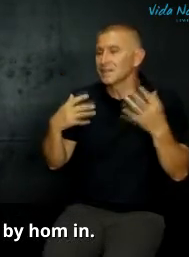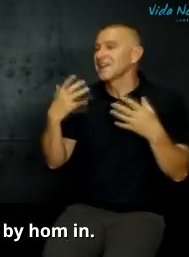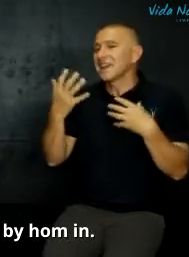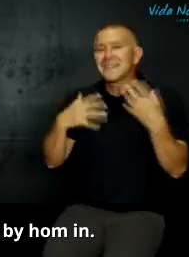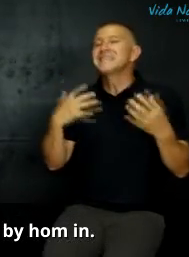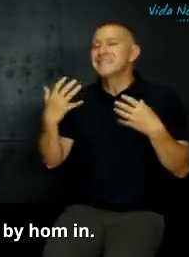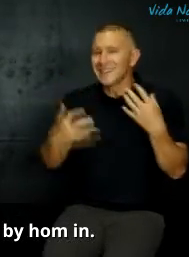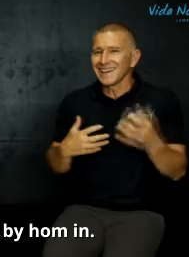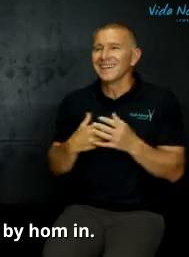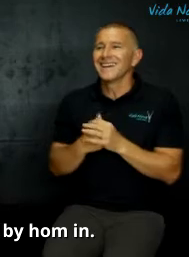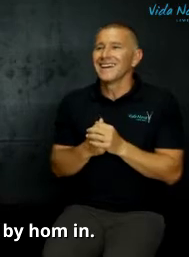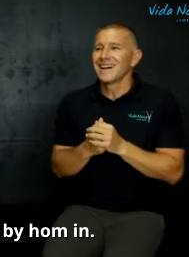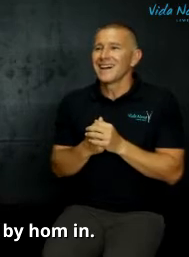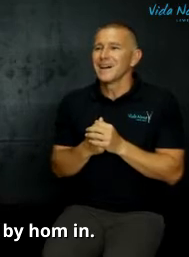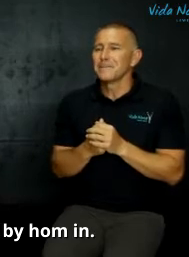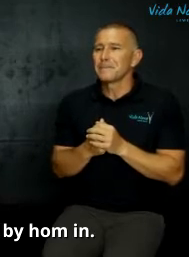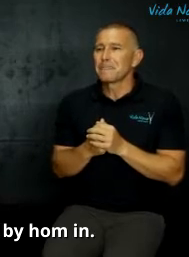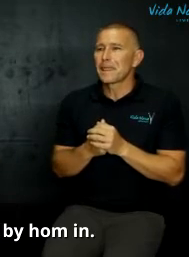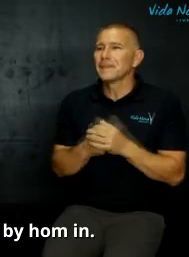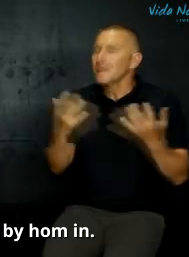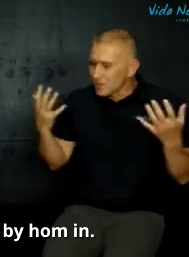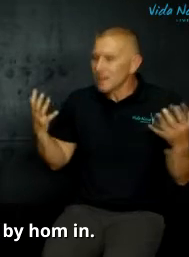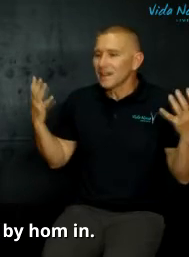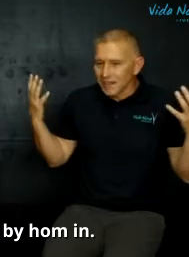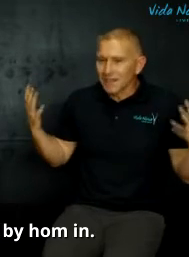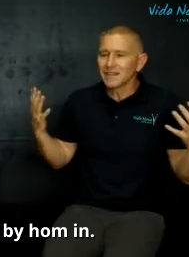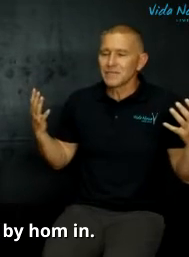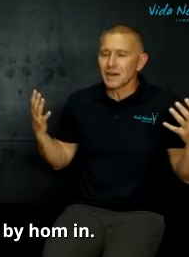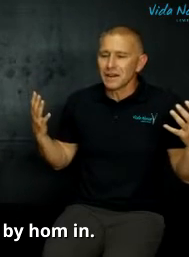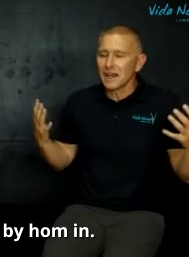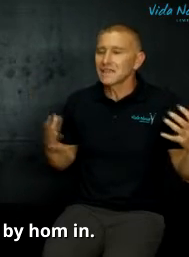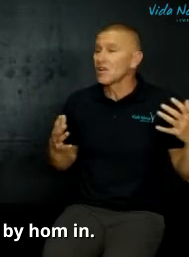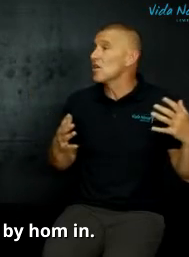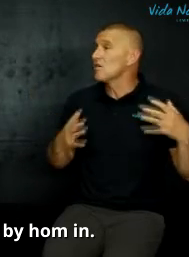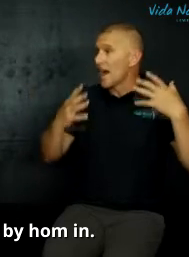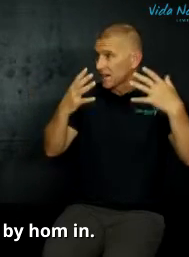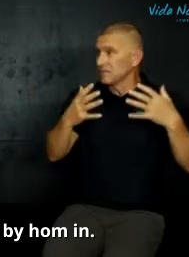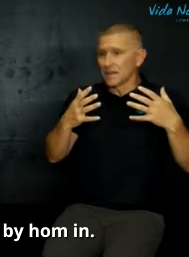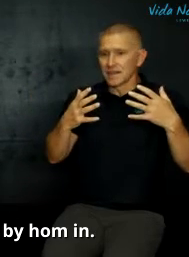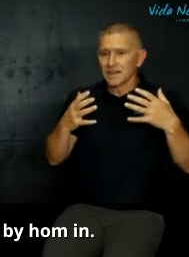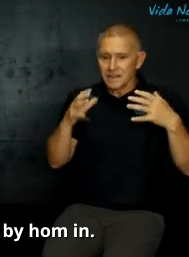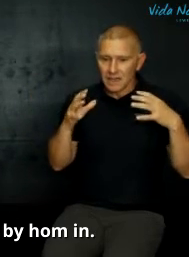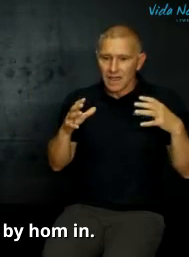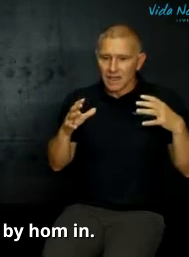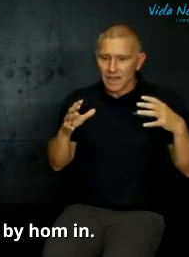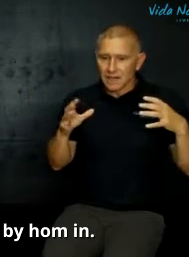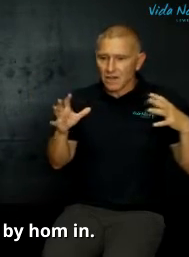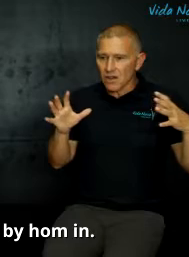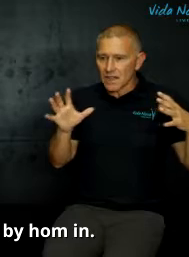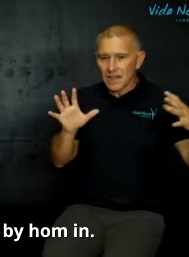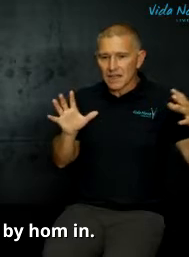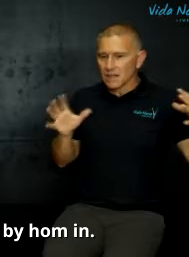die rediseer denk weer aan kriketspan as nou wereldbeker is dan is daar een hele